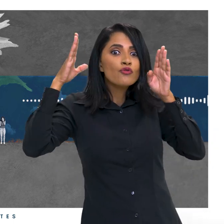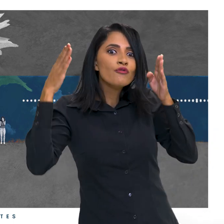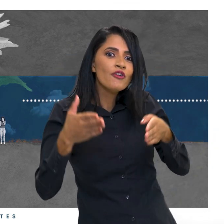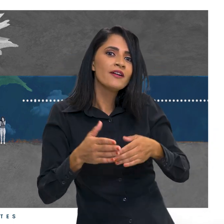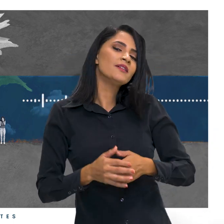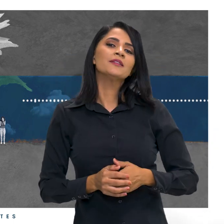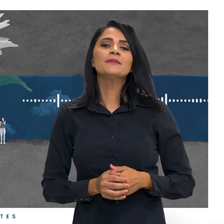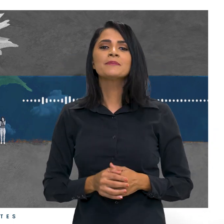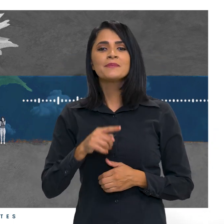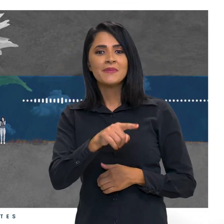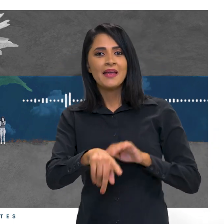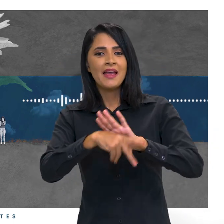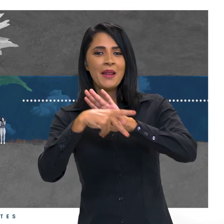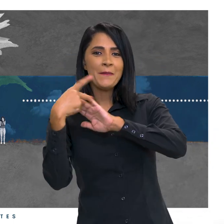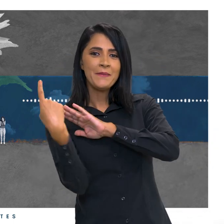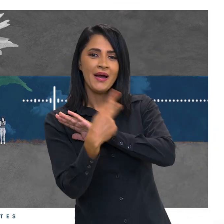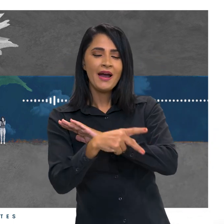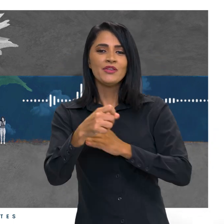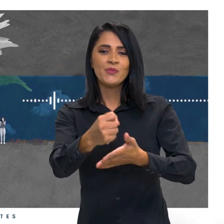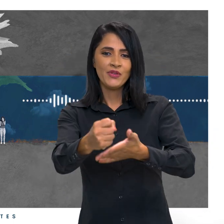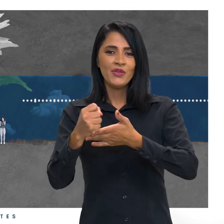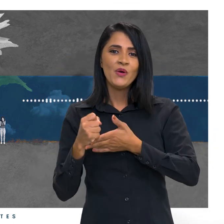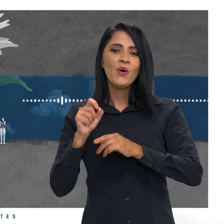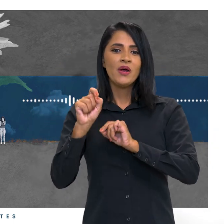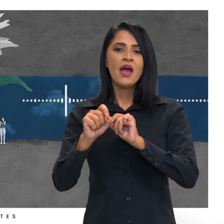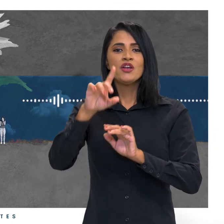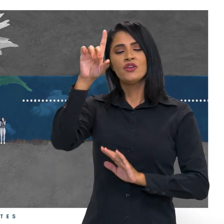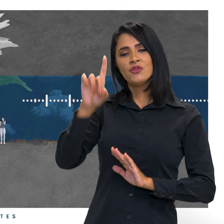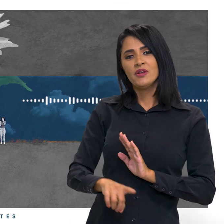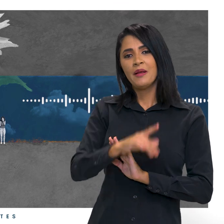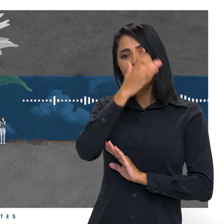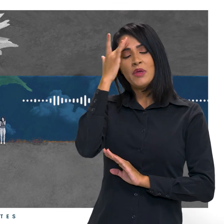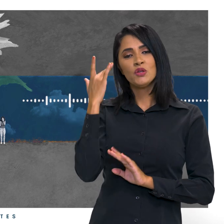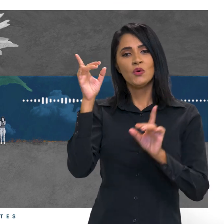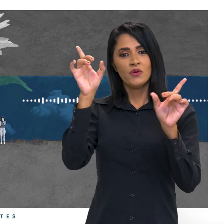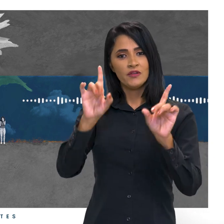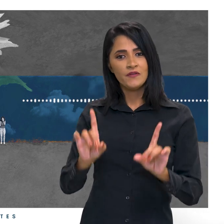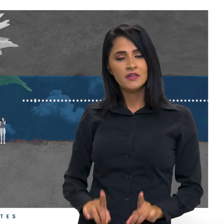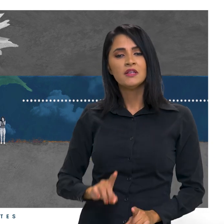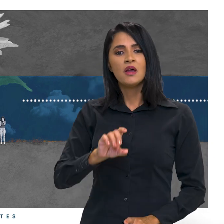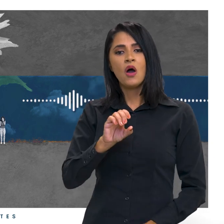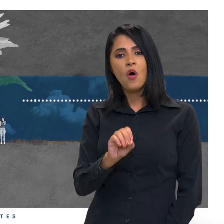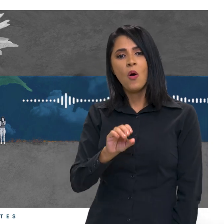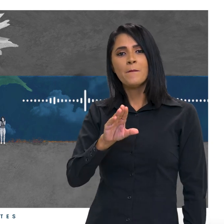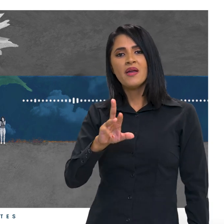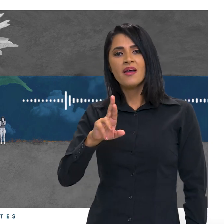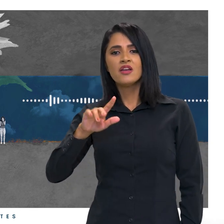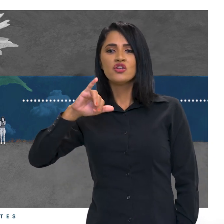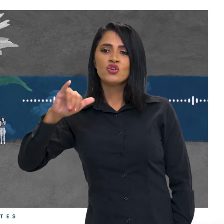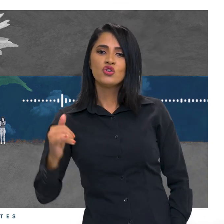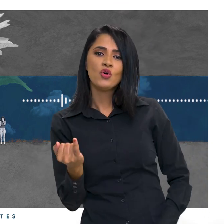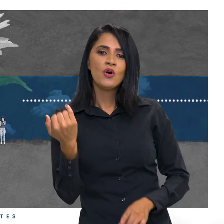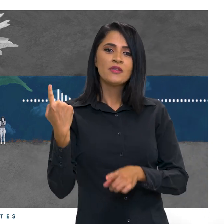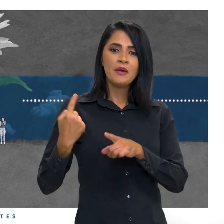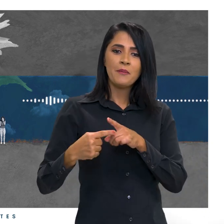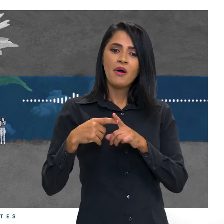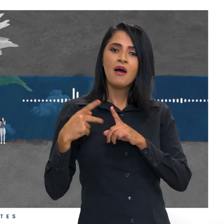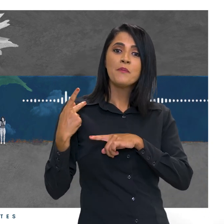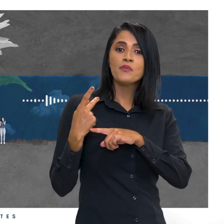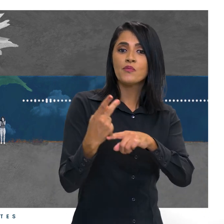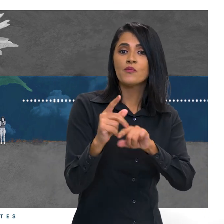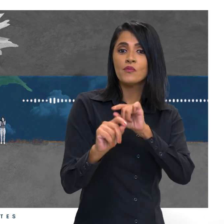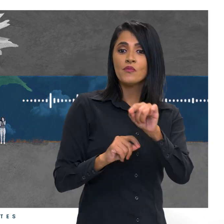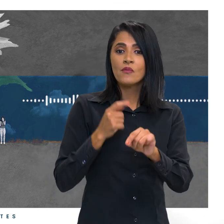Ela faz parte, como colaboradora, da Diretoria da Pessoa com Deficiência da OBRJ, justamente para buscar essa